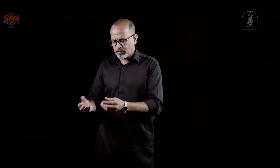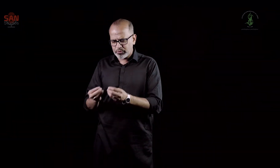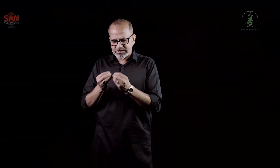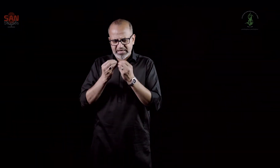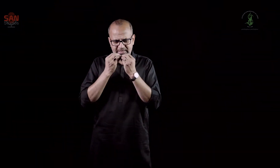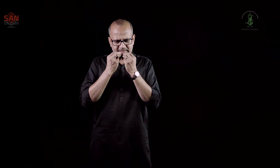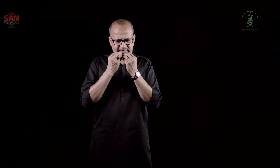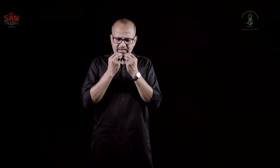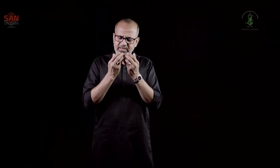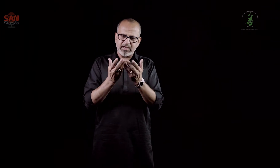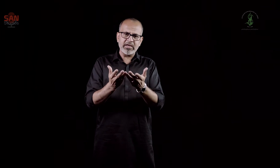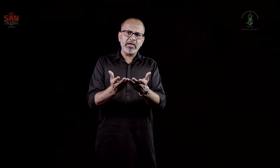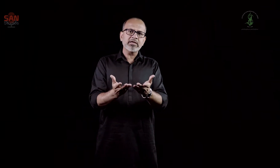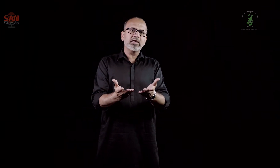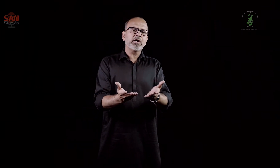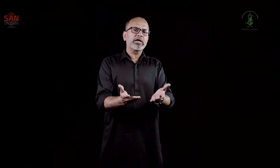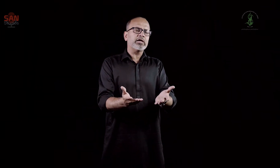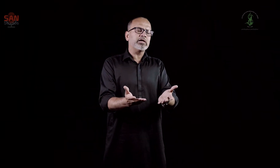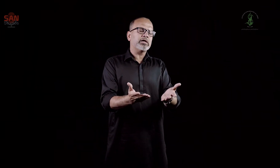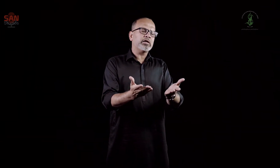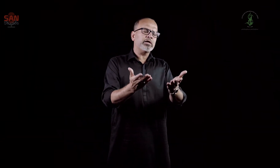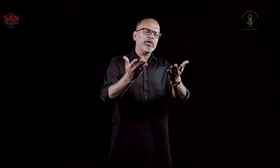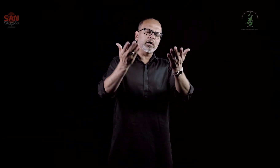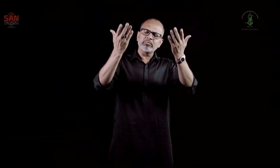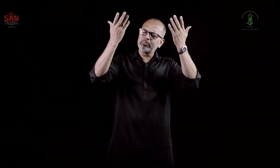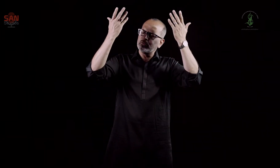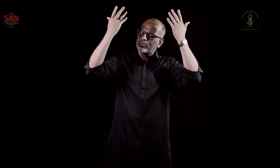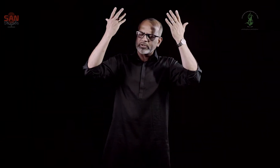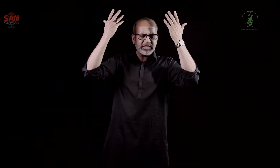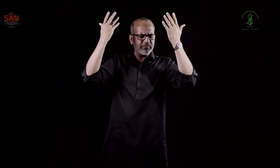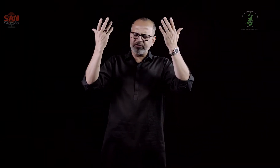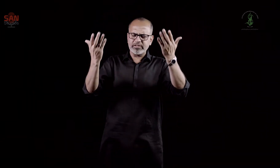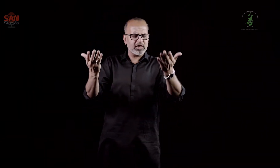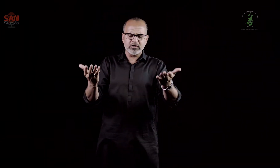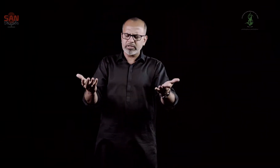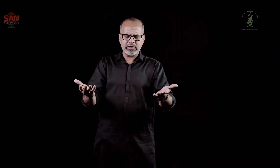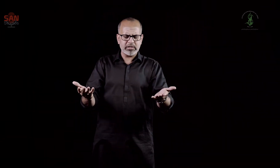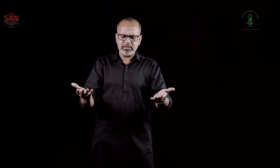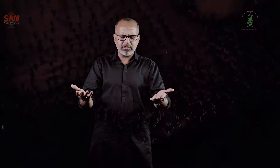سے یہ کہنے لگی اموں کی فیدائی